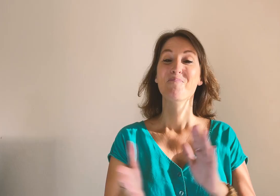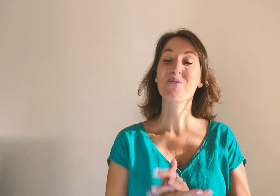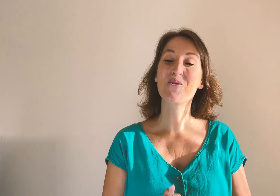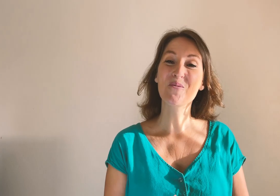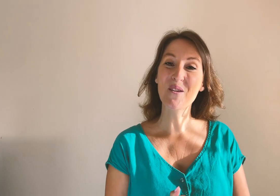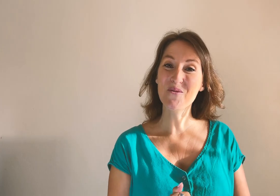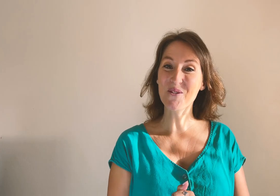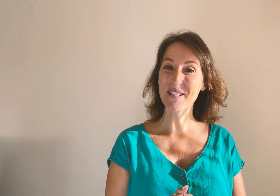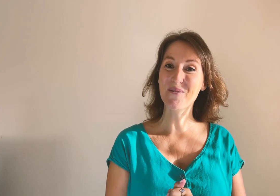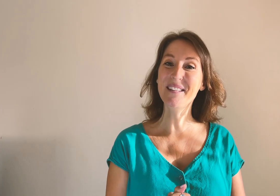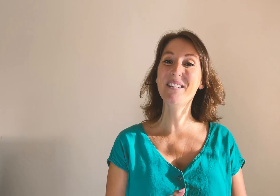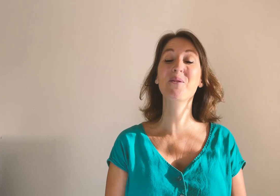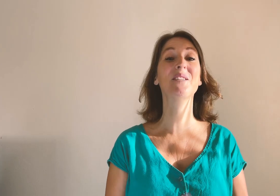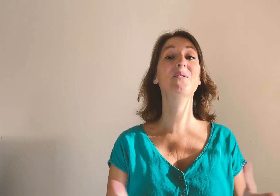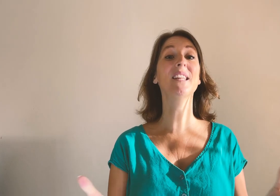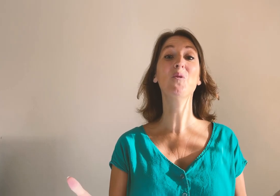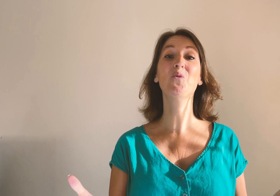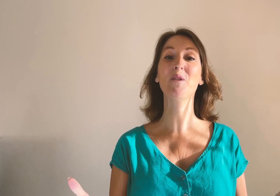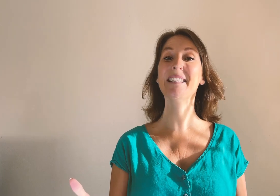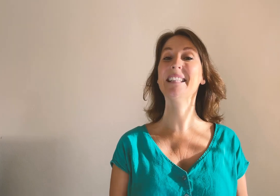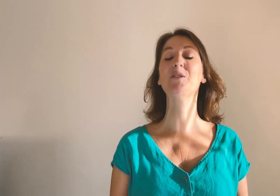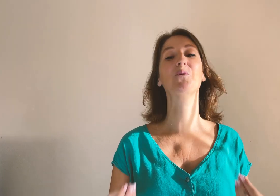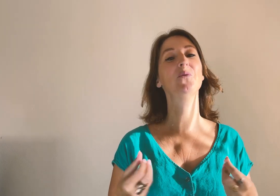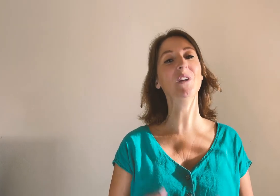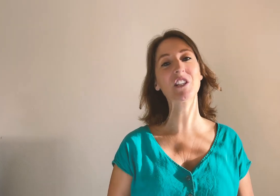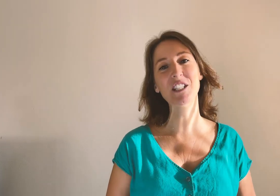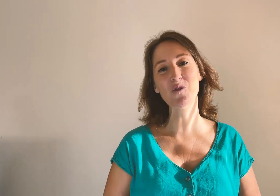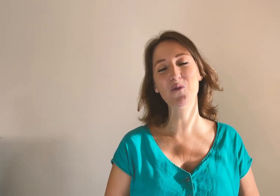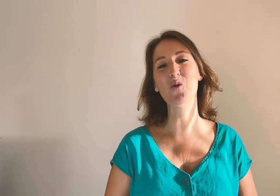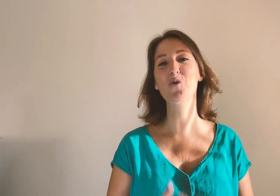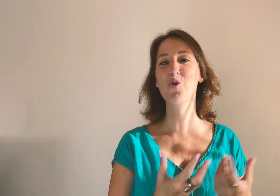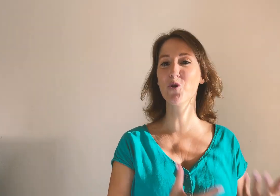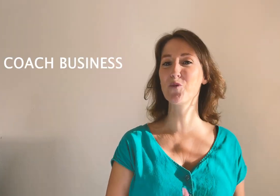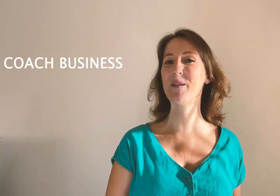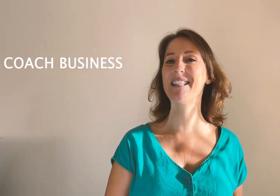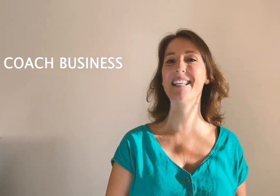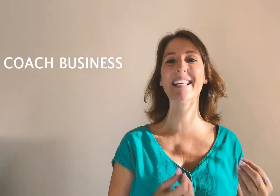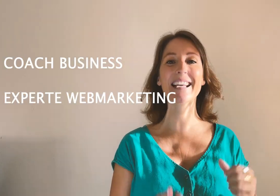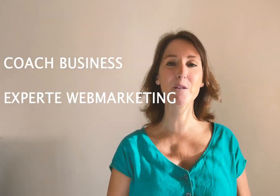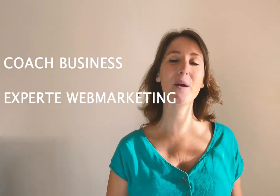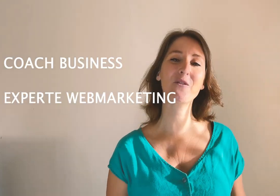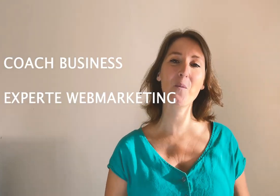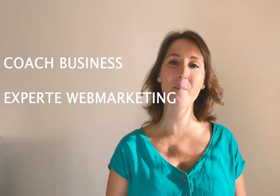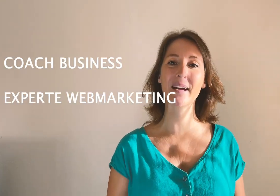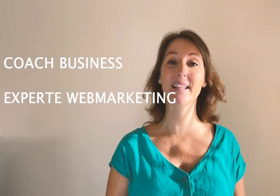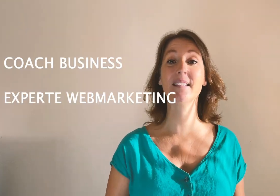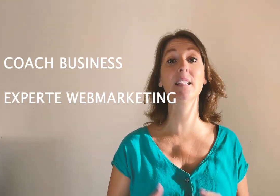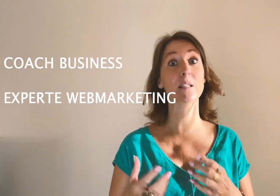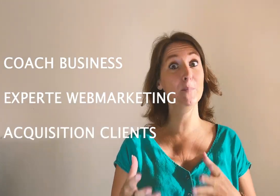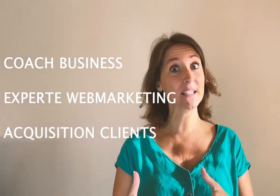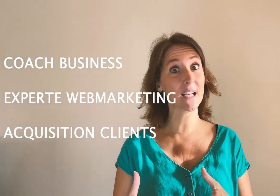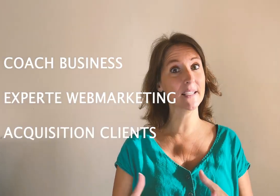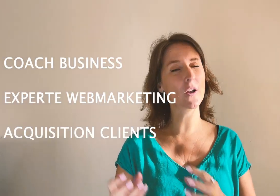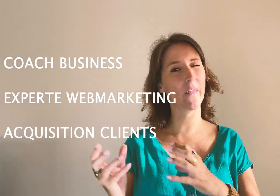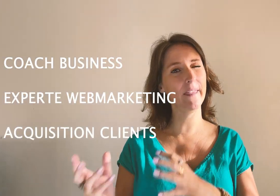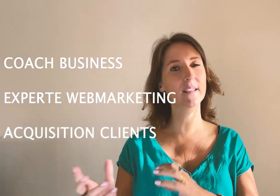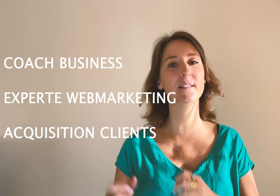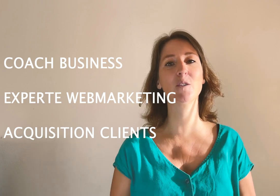Bonjour, bienvenue dans cette vidéo. Si vous êtes nouveau ici, je suis Virginie Lefraud, coach business, experte en webmarketing, spécialiste en acquisition